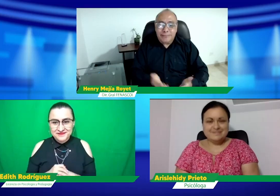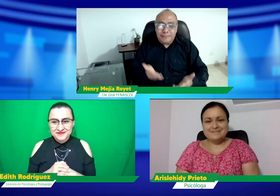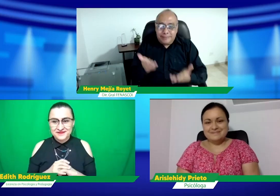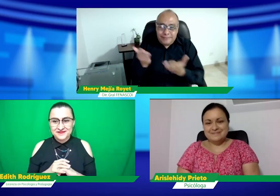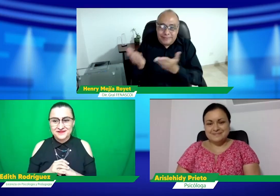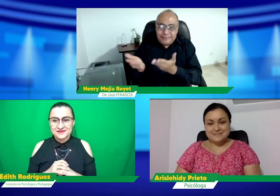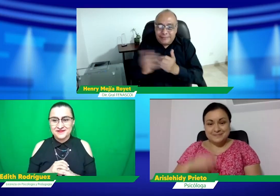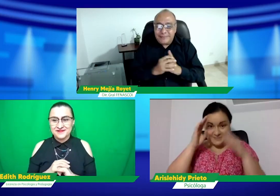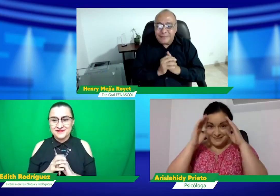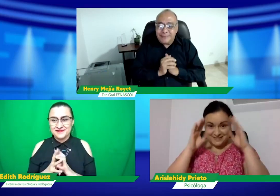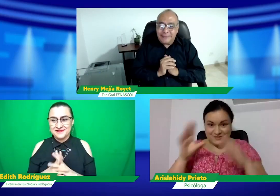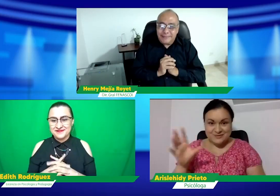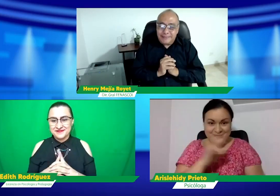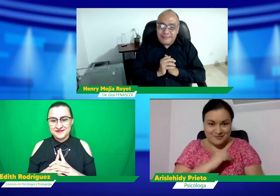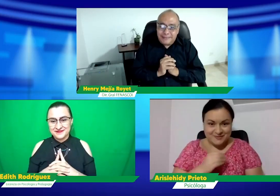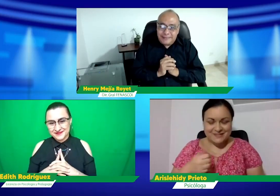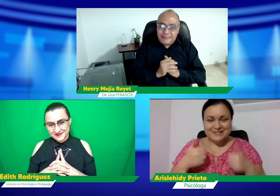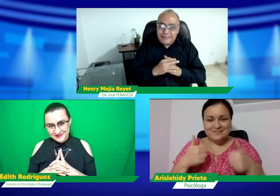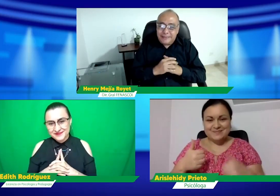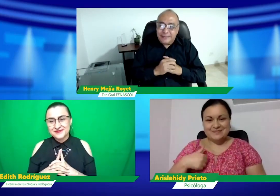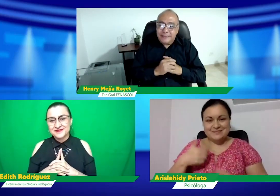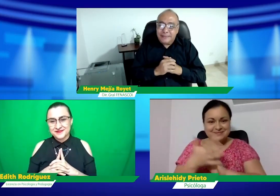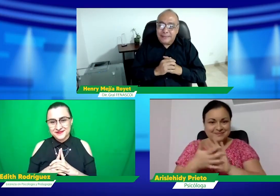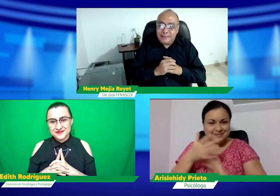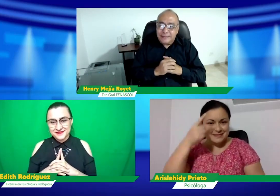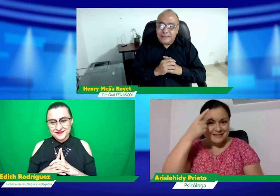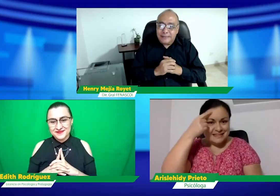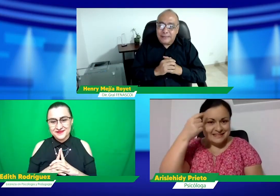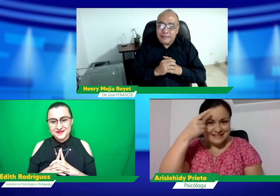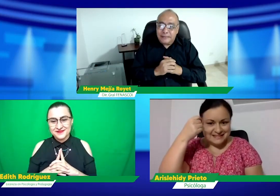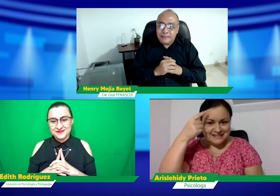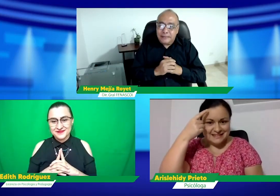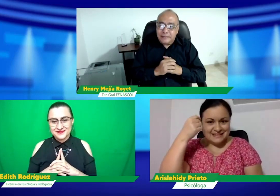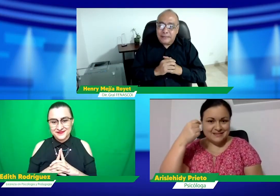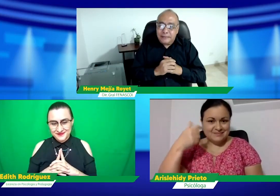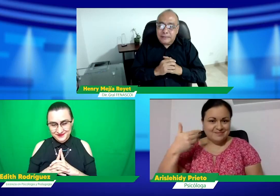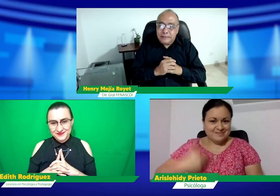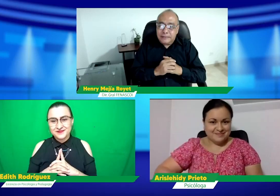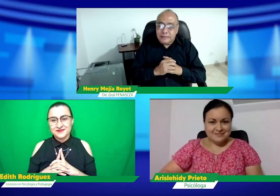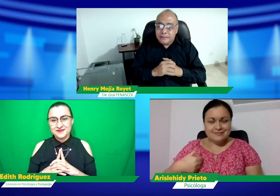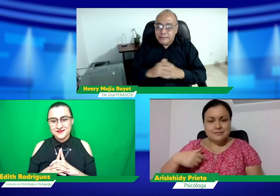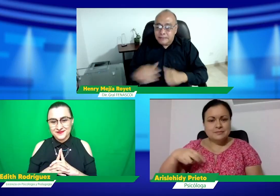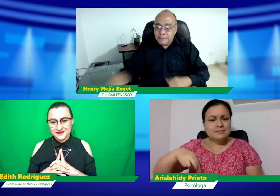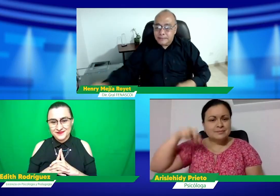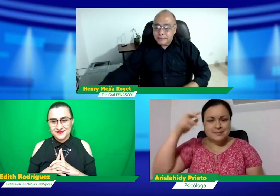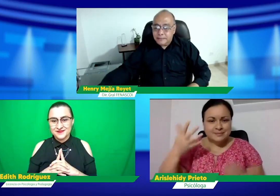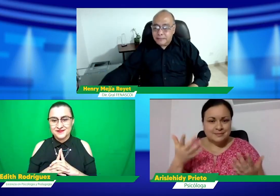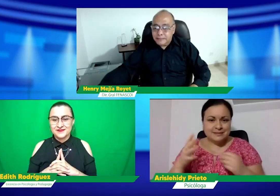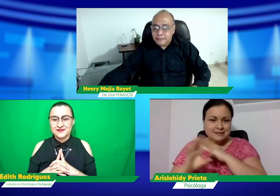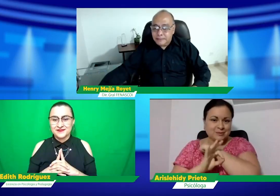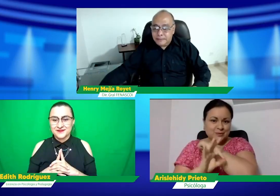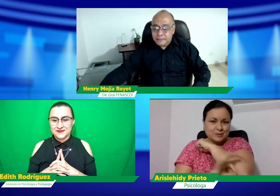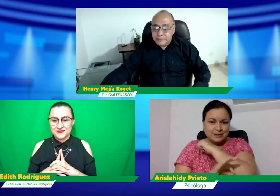adelante vamos a hablar. Adelante Aris. Bueno, muy buenas noches para todos. Mi seña es esta. Yo soy